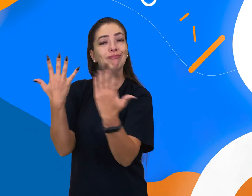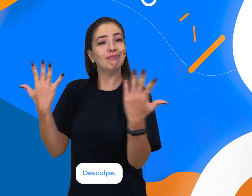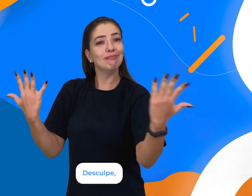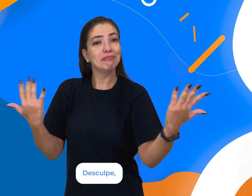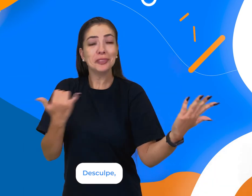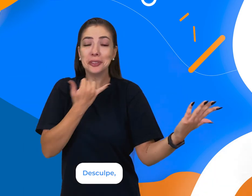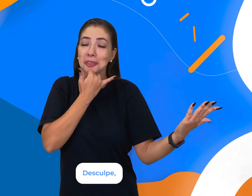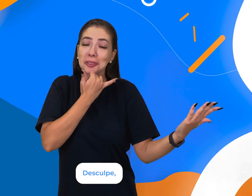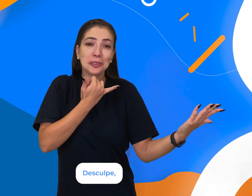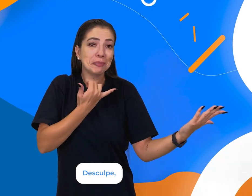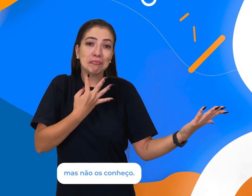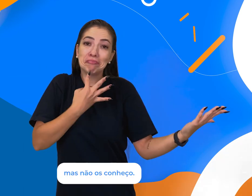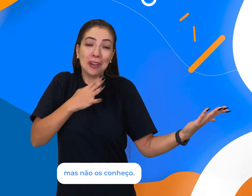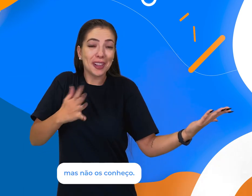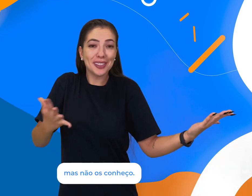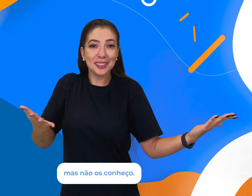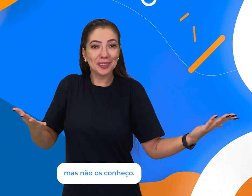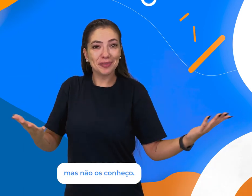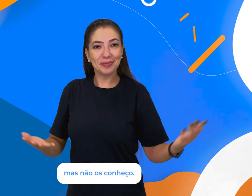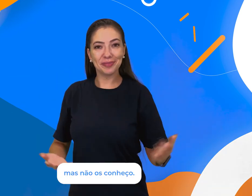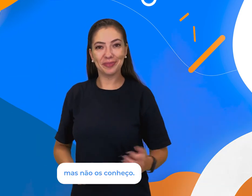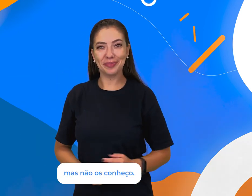Desculpe, não as conheço.